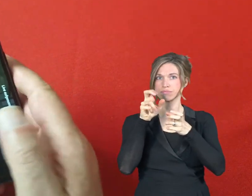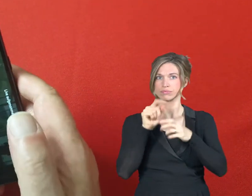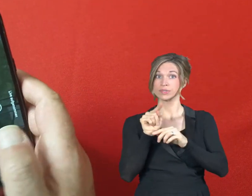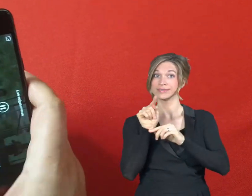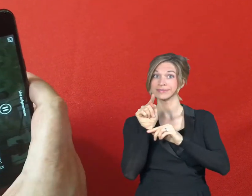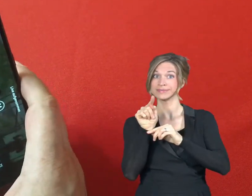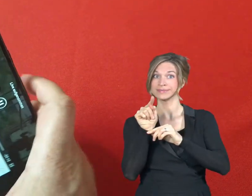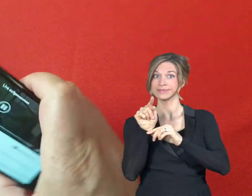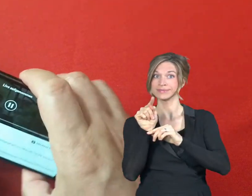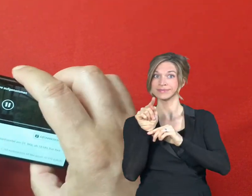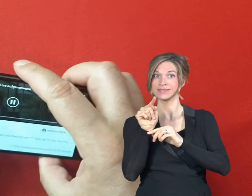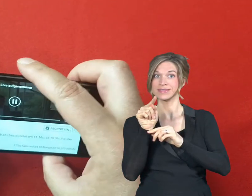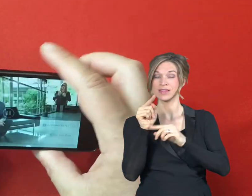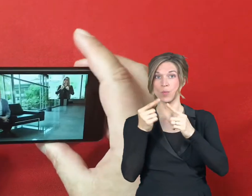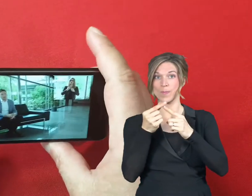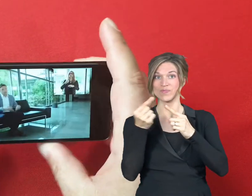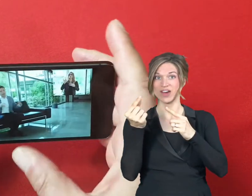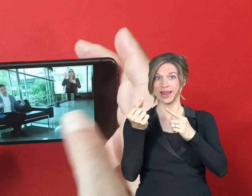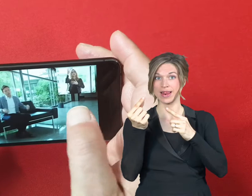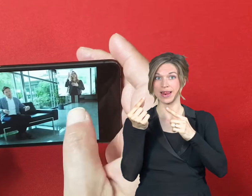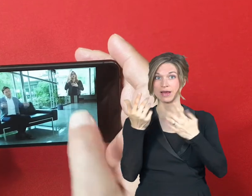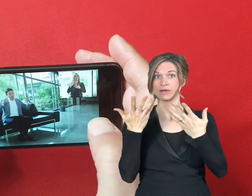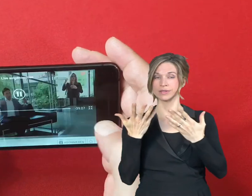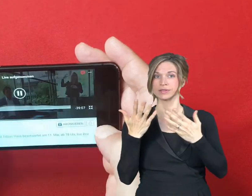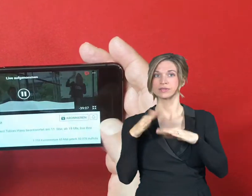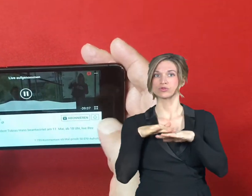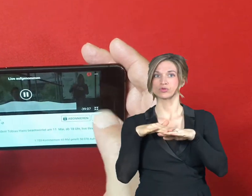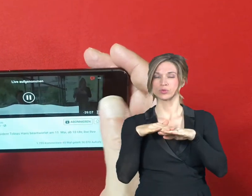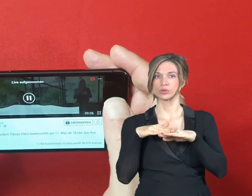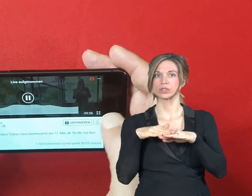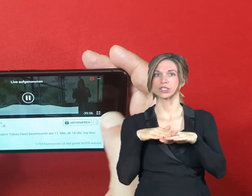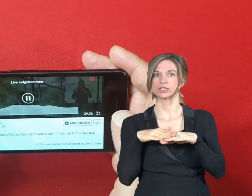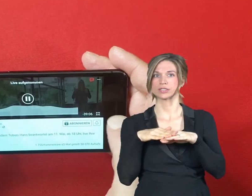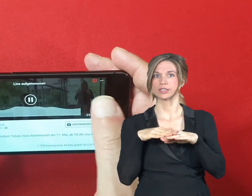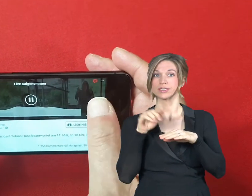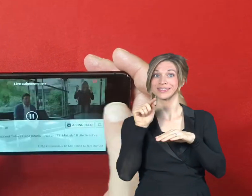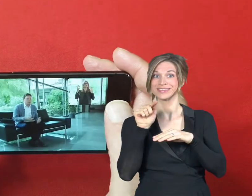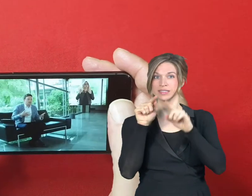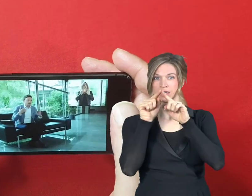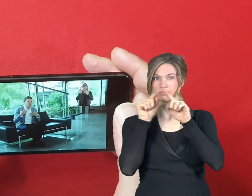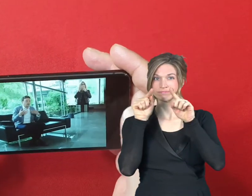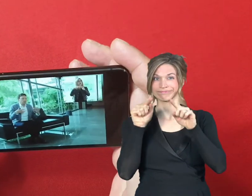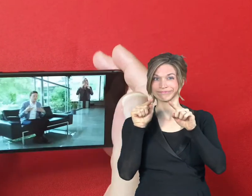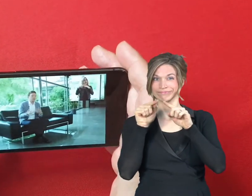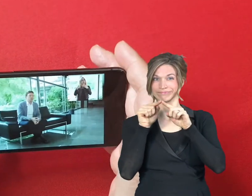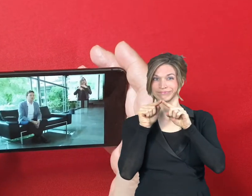diesen Pfeil, auf dieses, Entschuldigung, auf dieses Quadrat hier den Gen, sehen Sie,